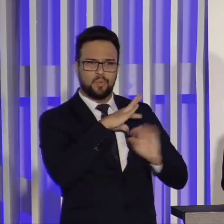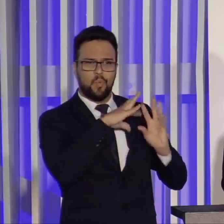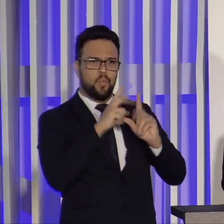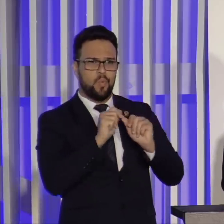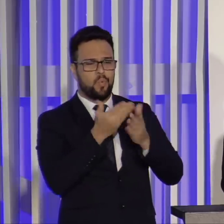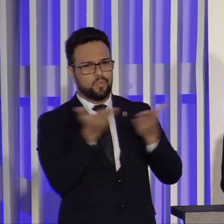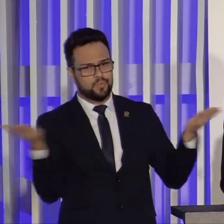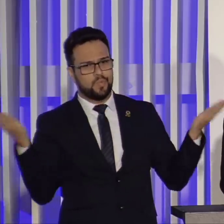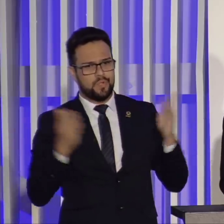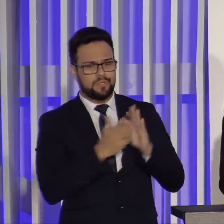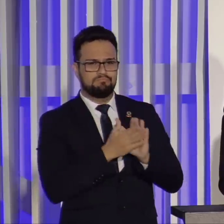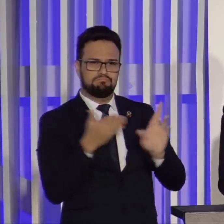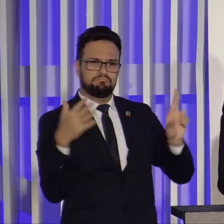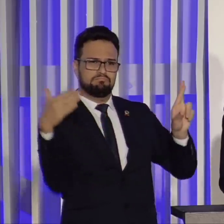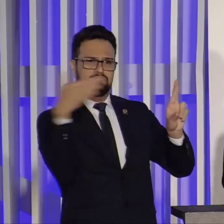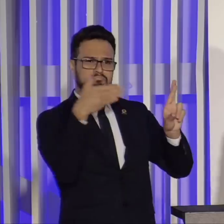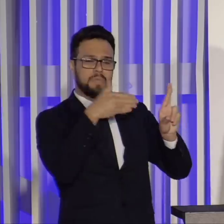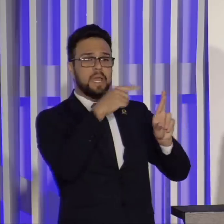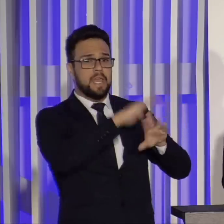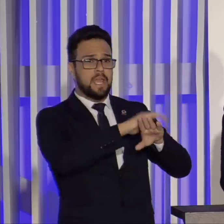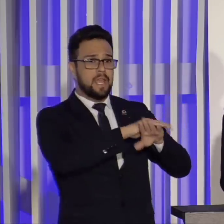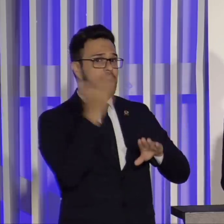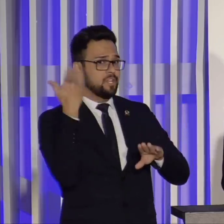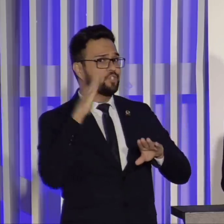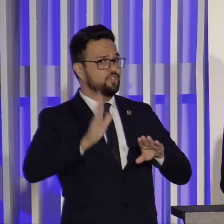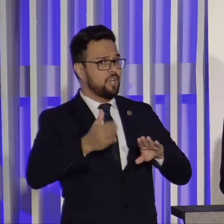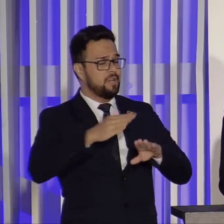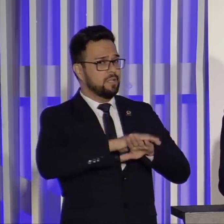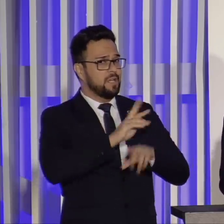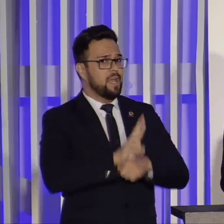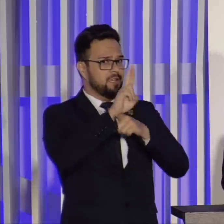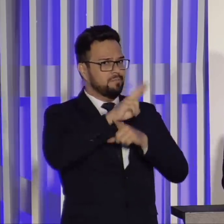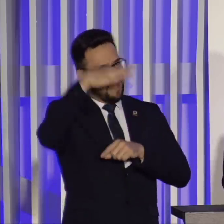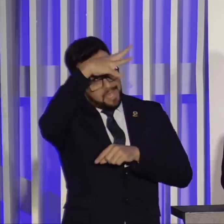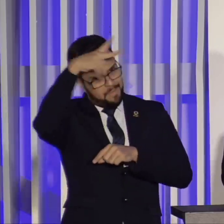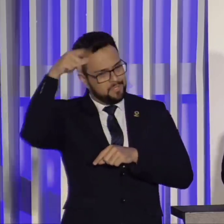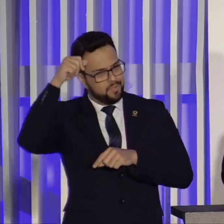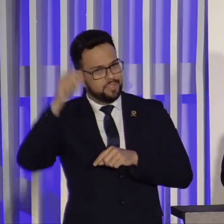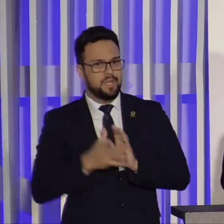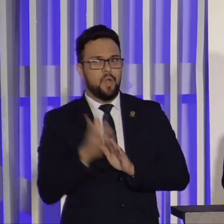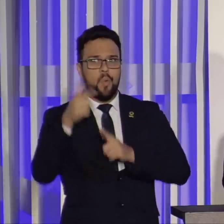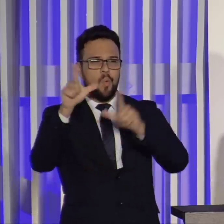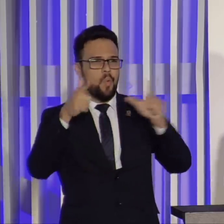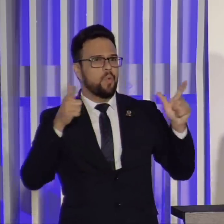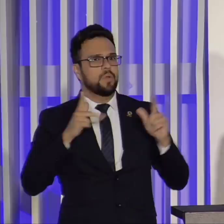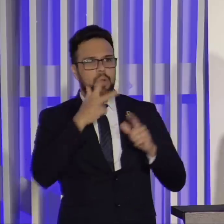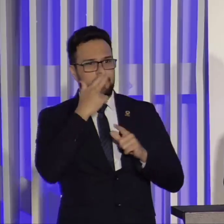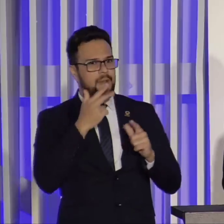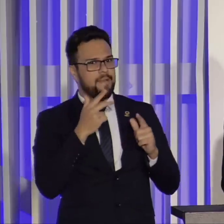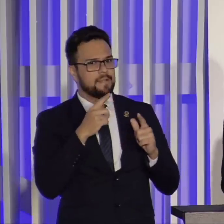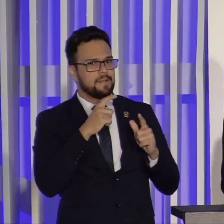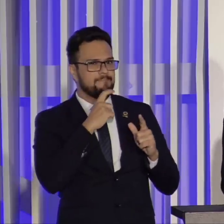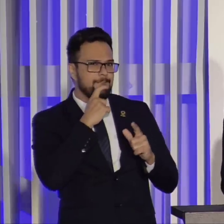O homem que comandou a Amazônia, e o senhor sabe da cobiça sobre ela, ouso dizer, a